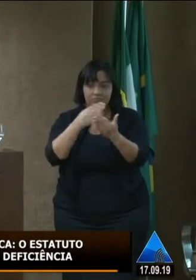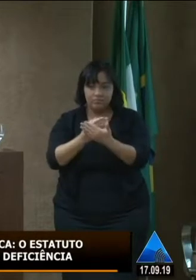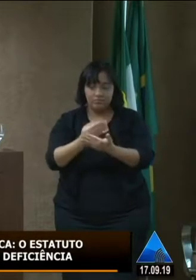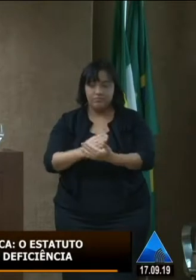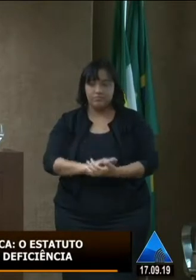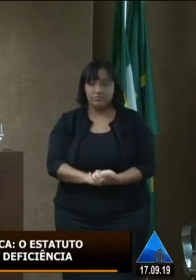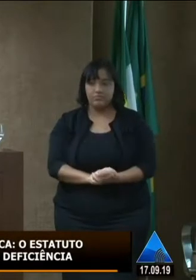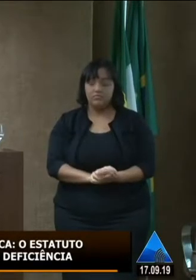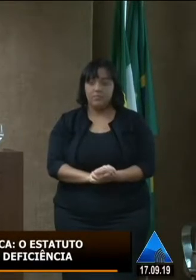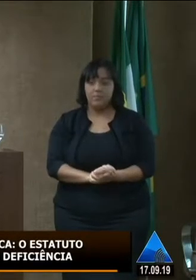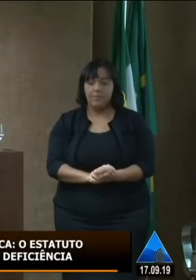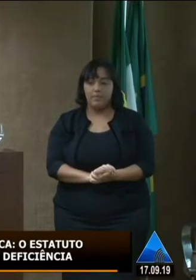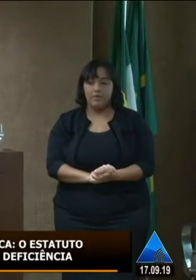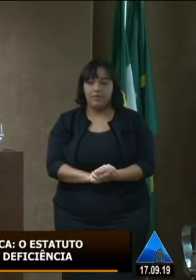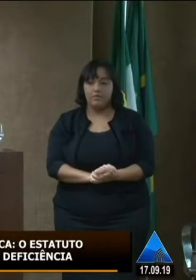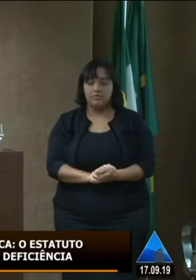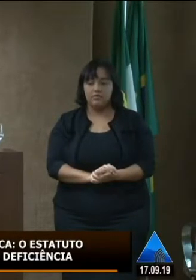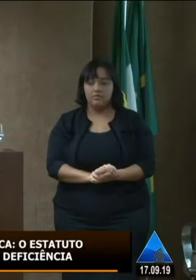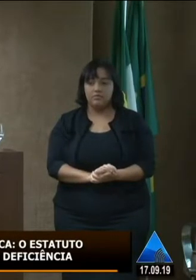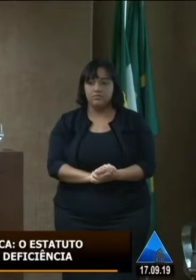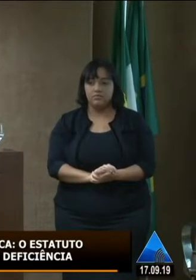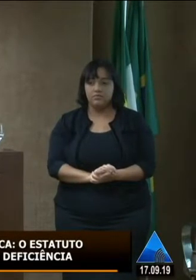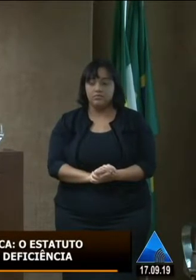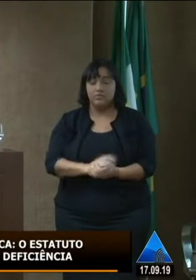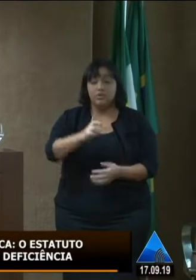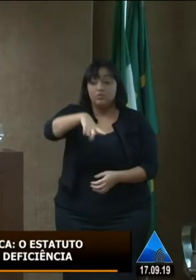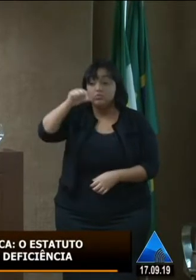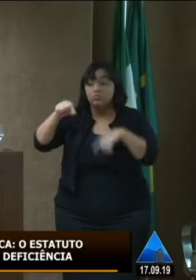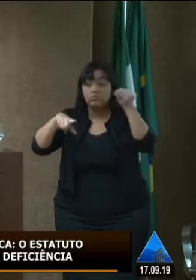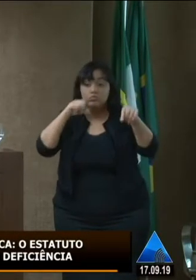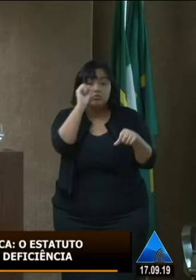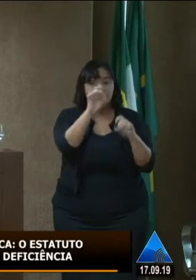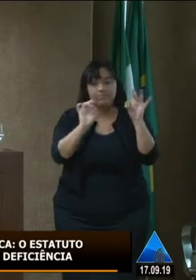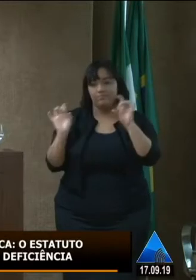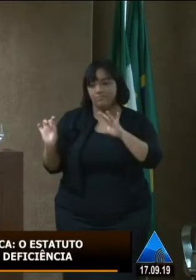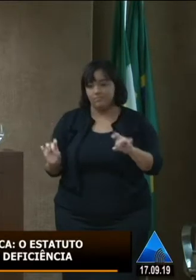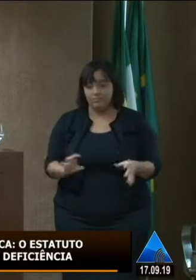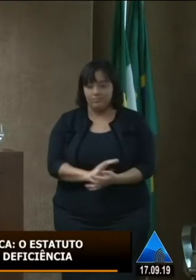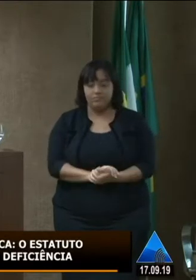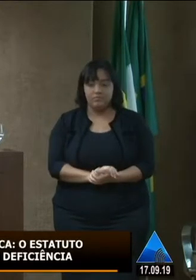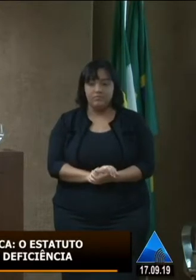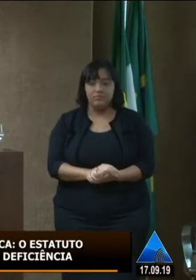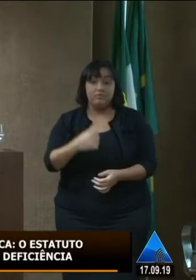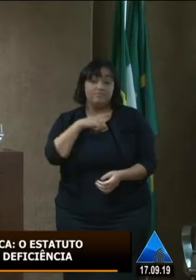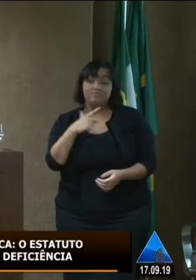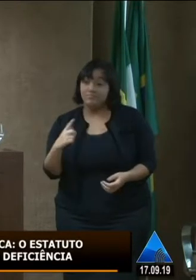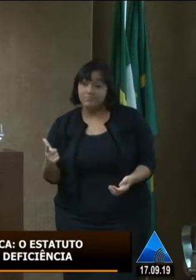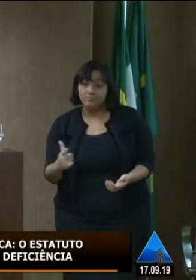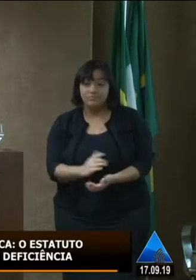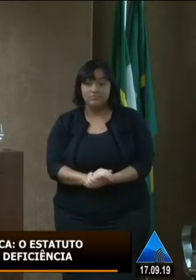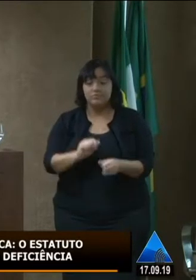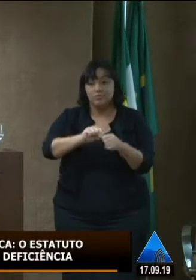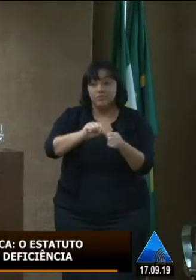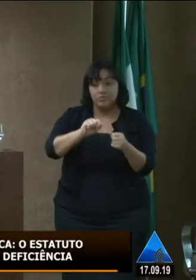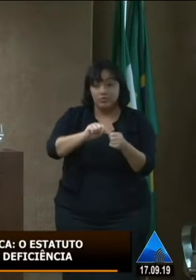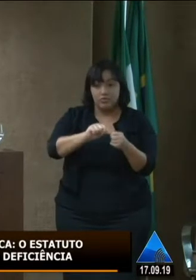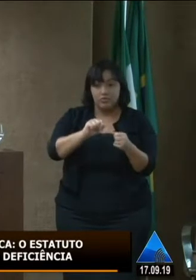instância com a condição e com a escolha de cada um então não temos como fazer